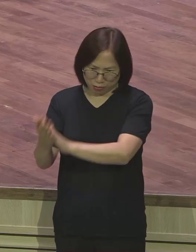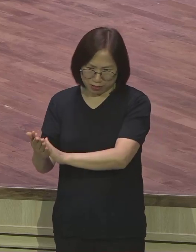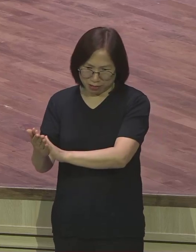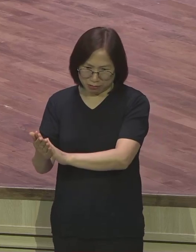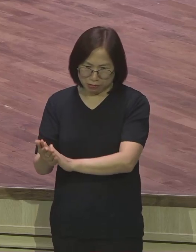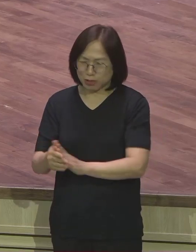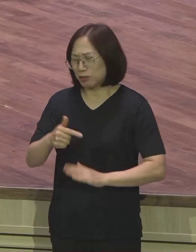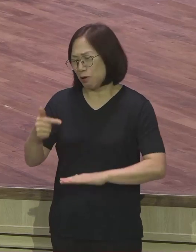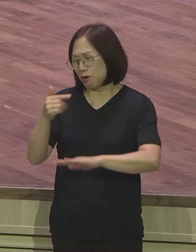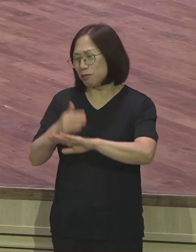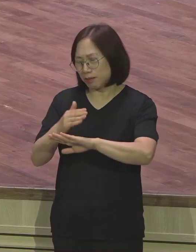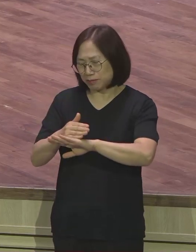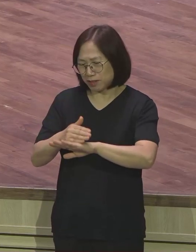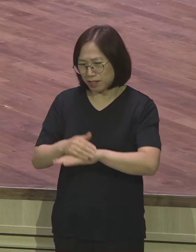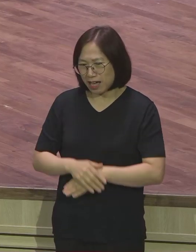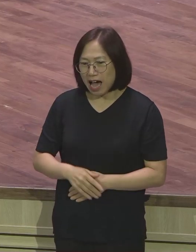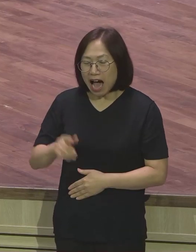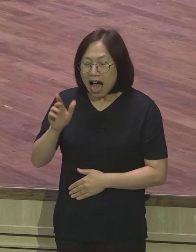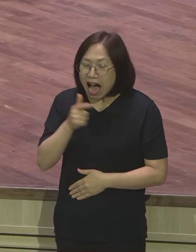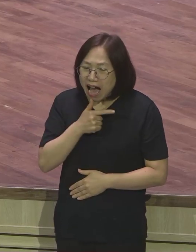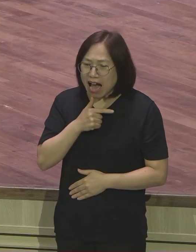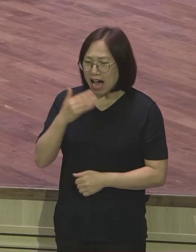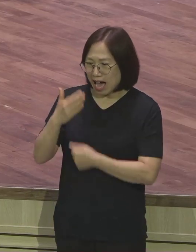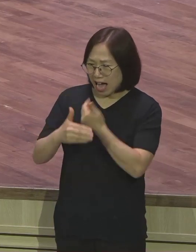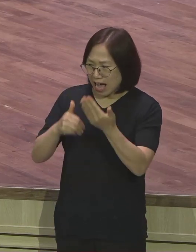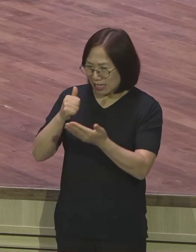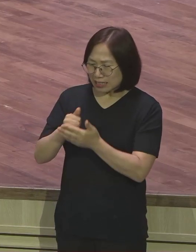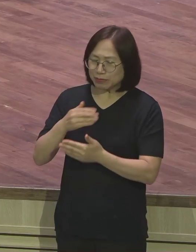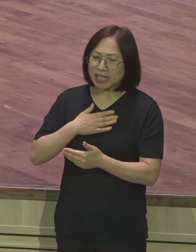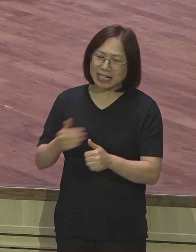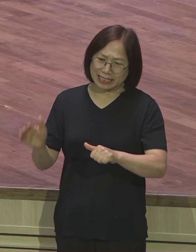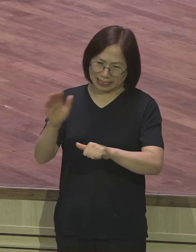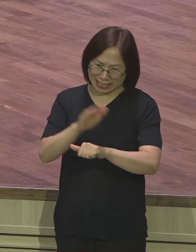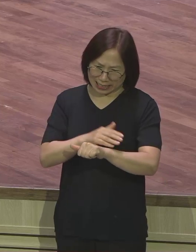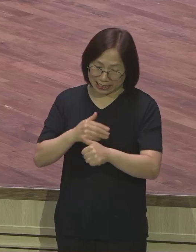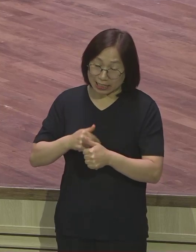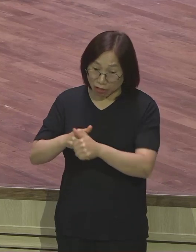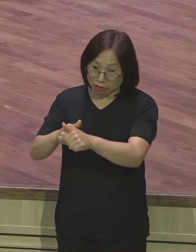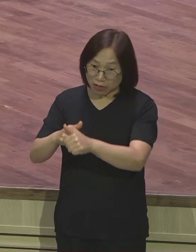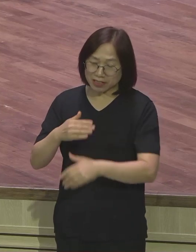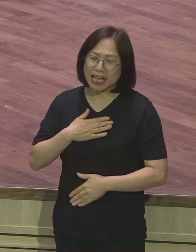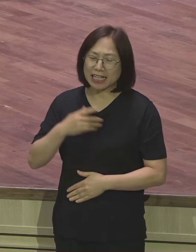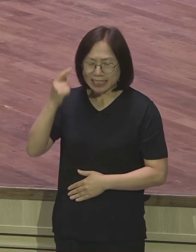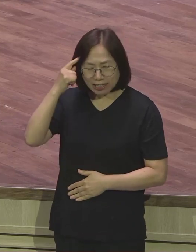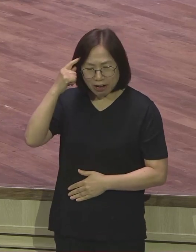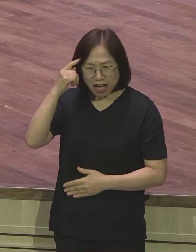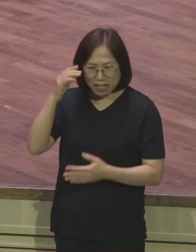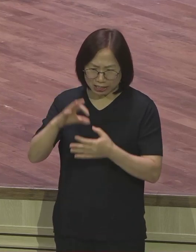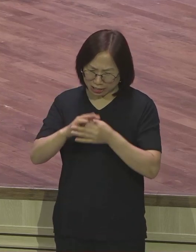이래서 하나님이 나를 거기 보내셨구나 내 의지와 상관없이 내 수준과 상관없이